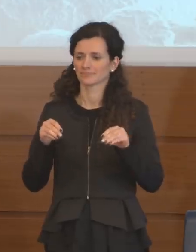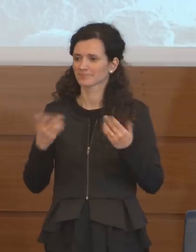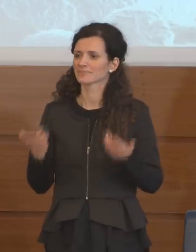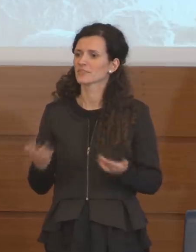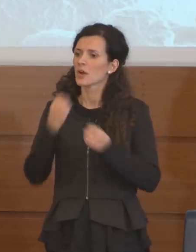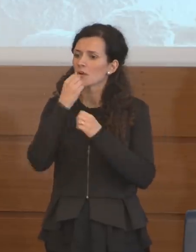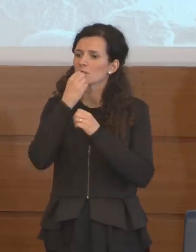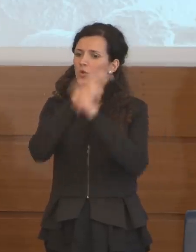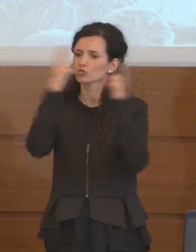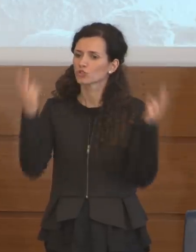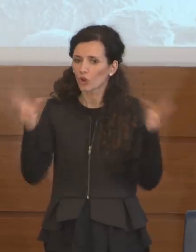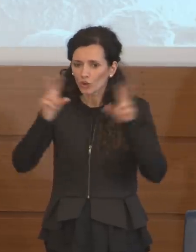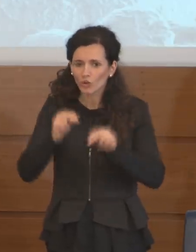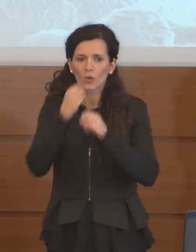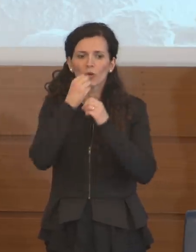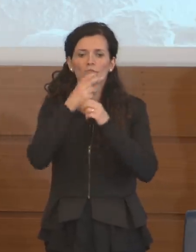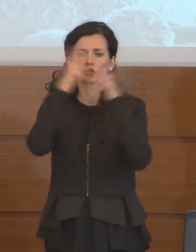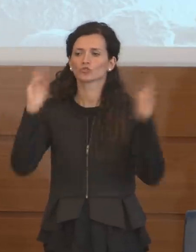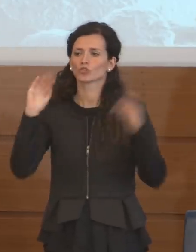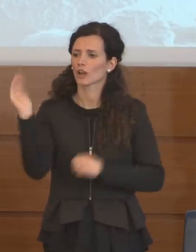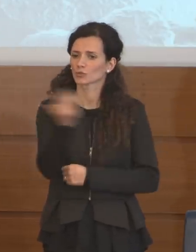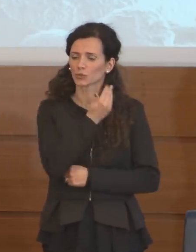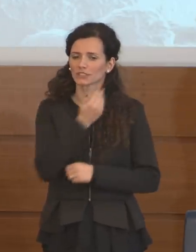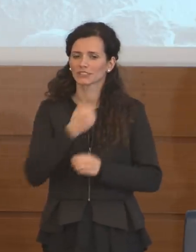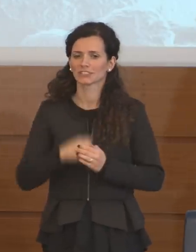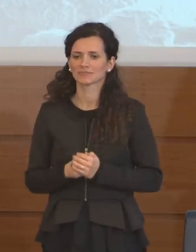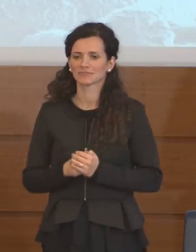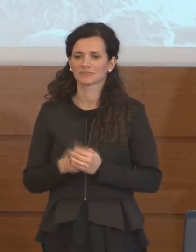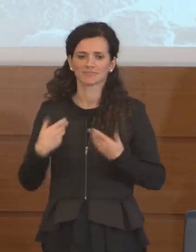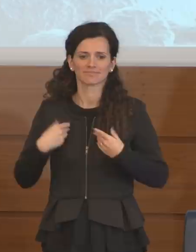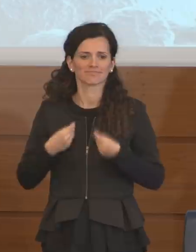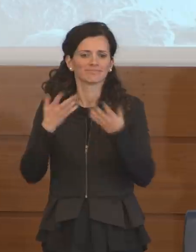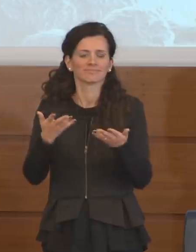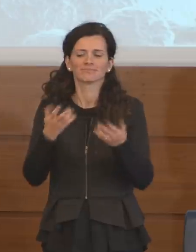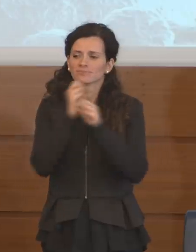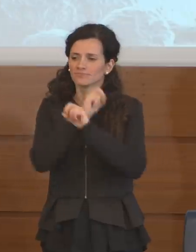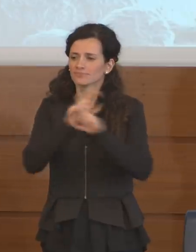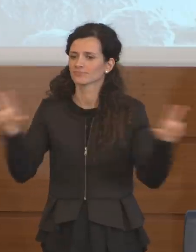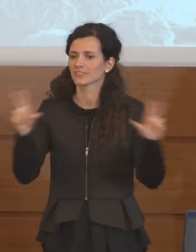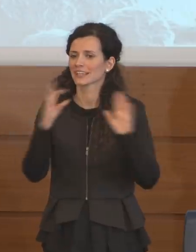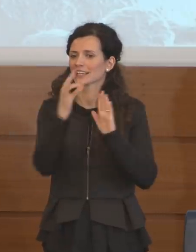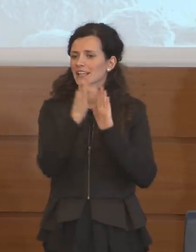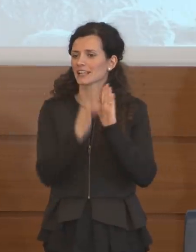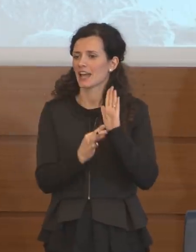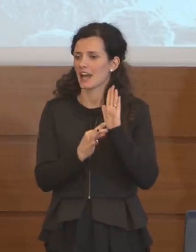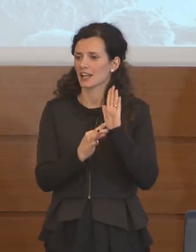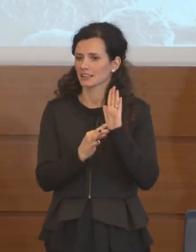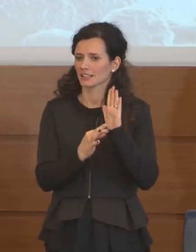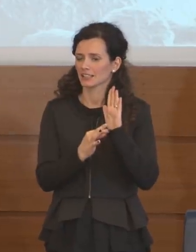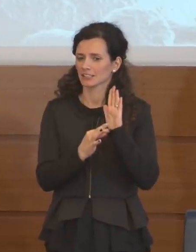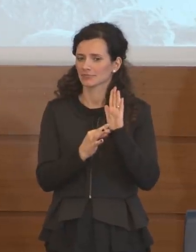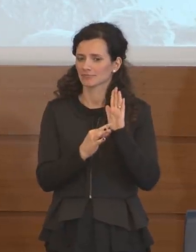buongiorno di nuovo, buongiorno a tutti, vi do comunicazione dei dati che abbiamo